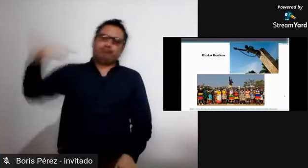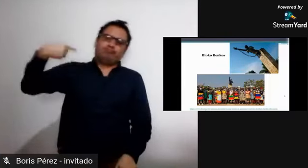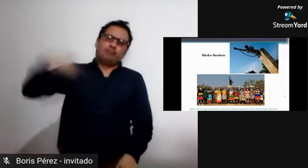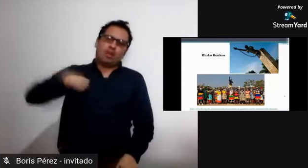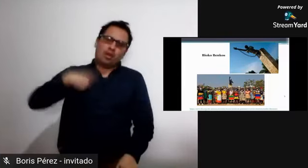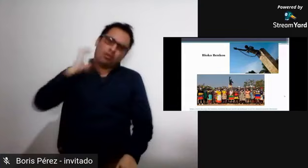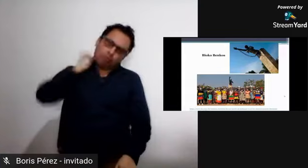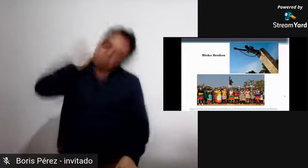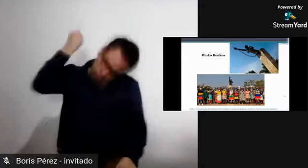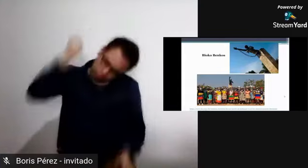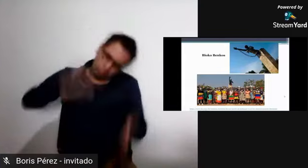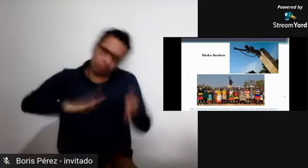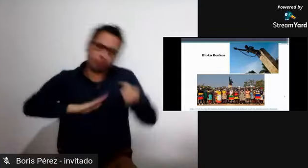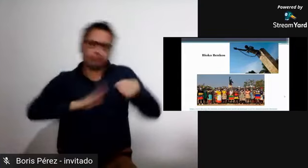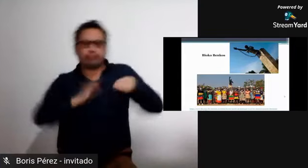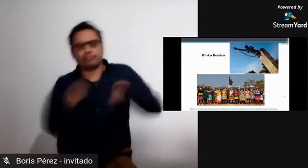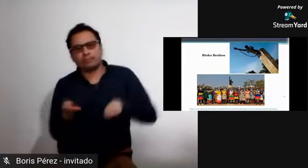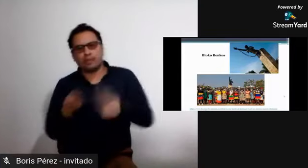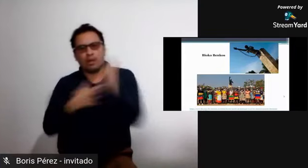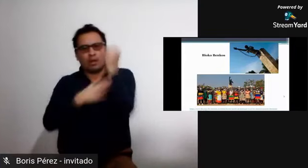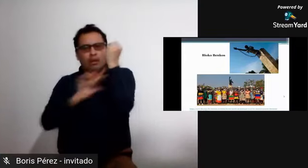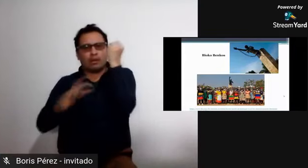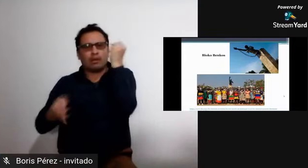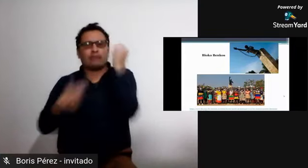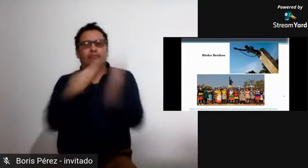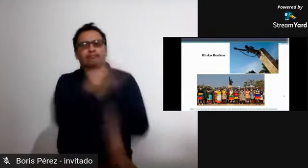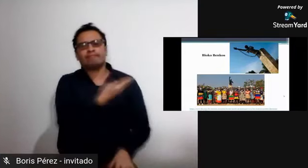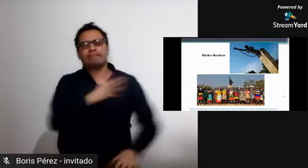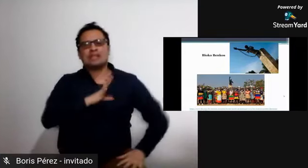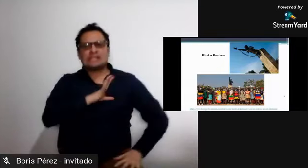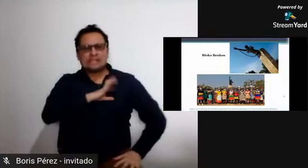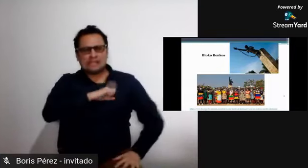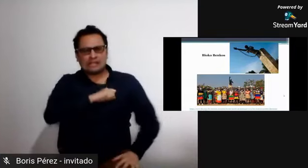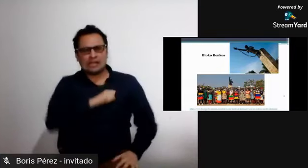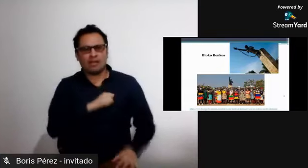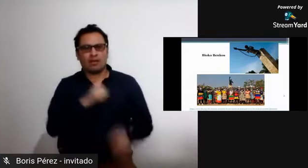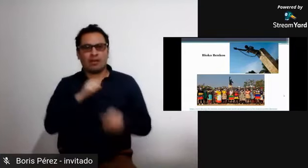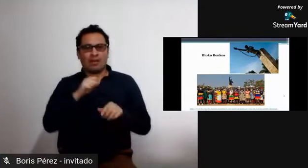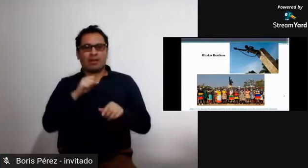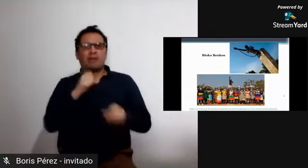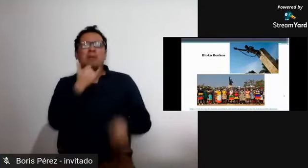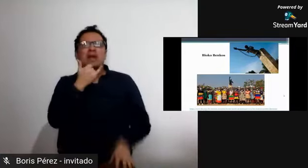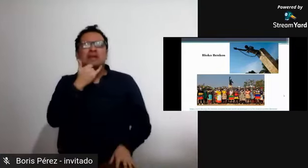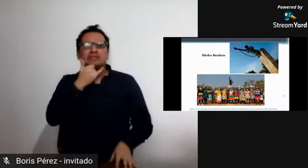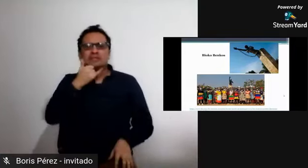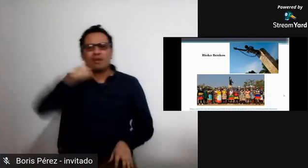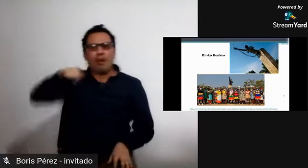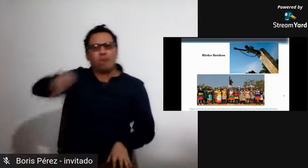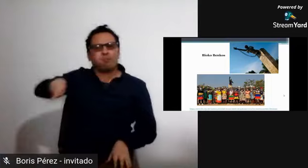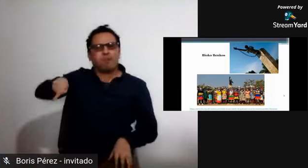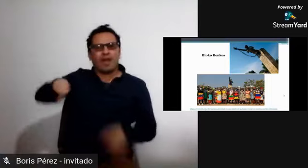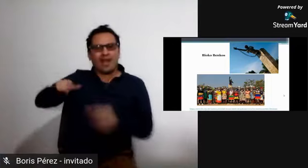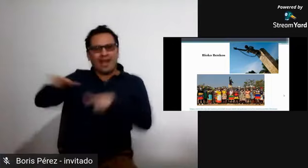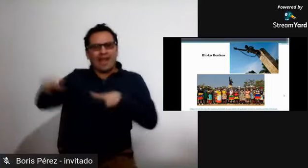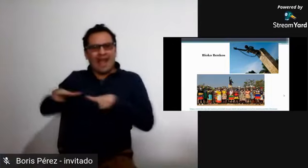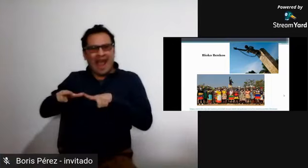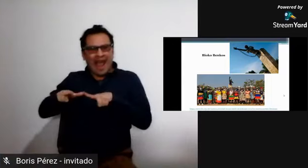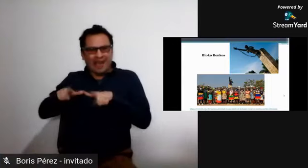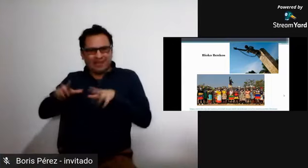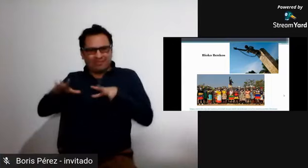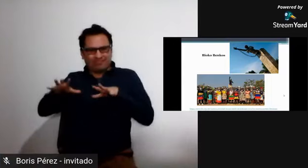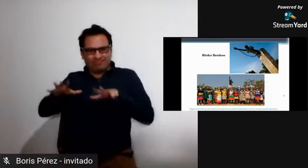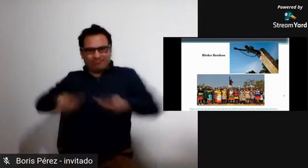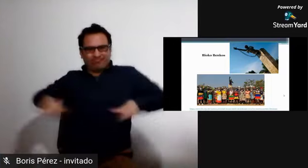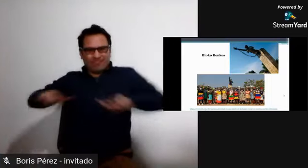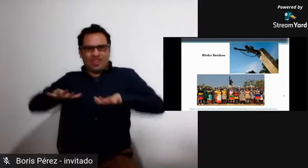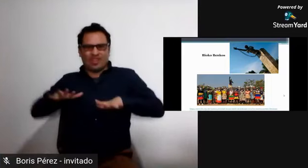policías que en ese momento buscaban a los esclavos y lo querían someter nuevamente a la esclavitud. Por esa razón él decide